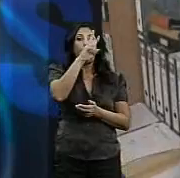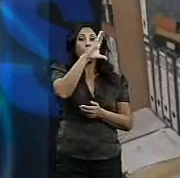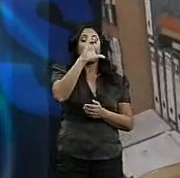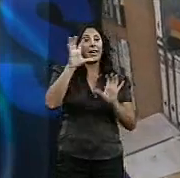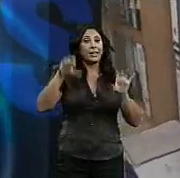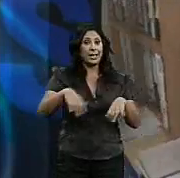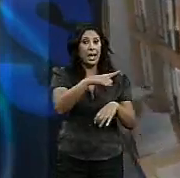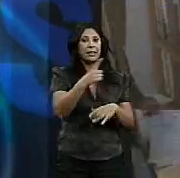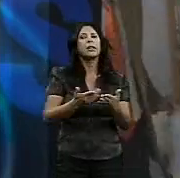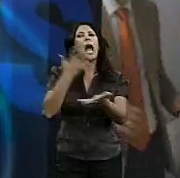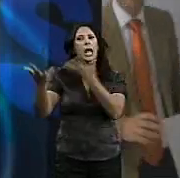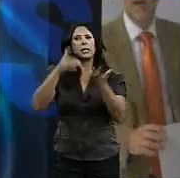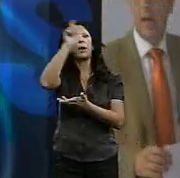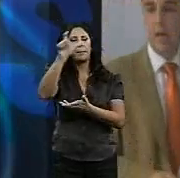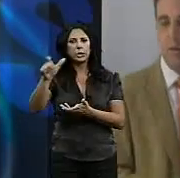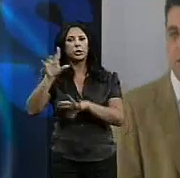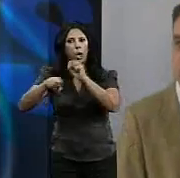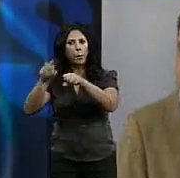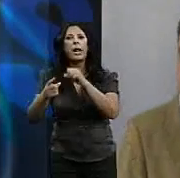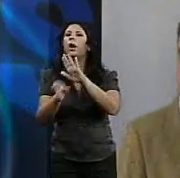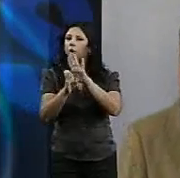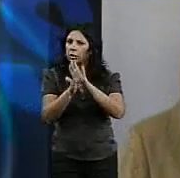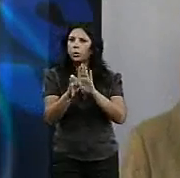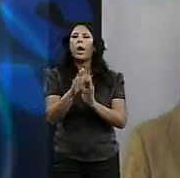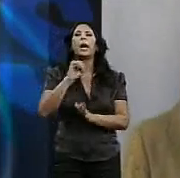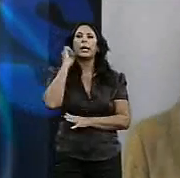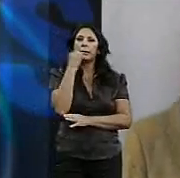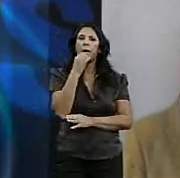consumidores a que mantengan este nivel de exigencia en la defensa de sus derechos.